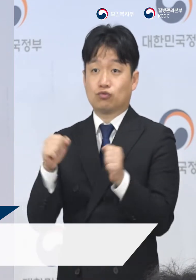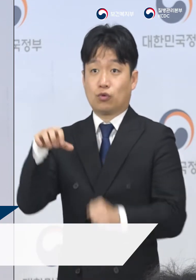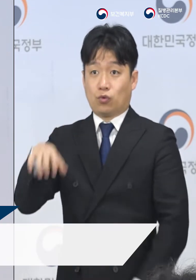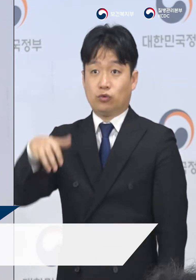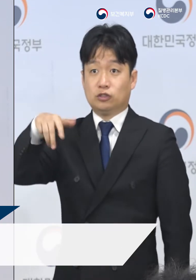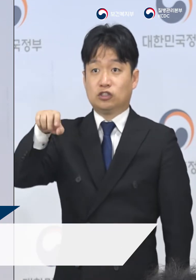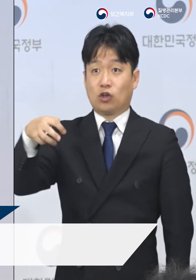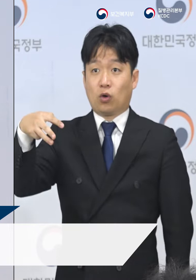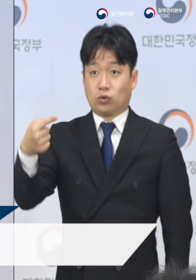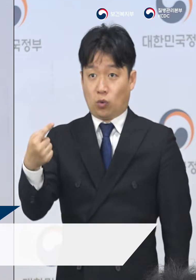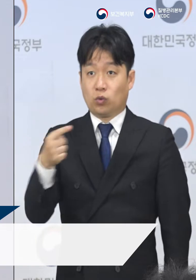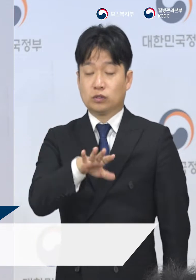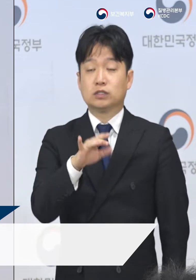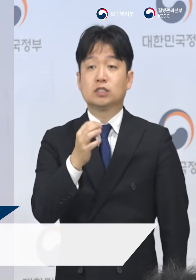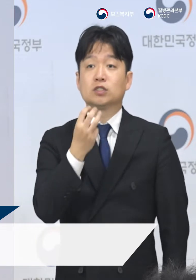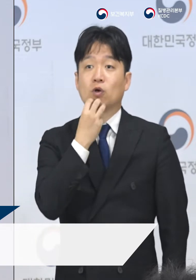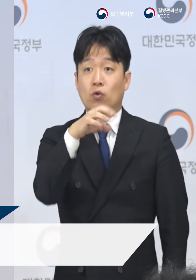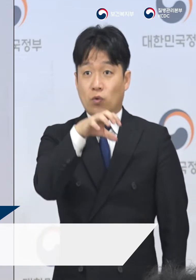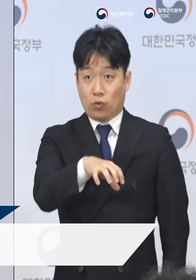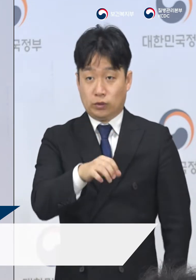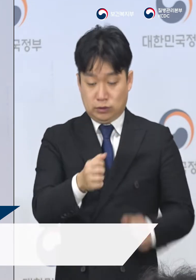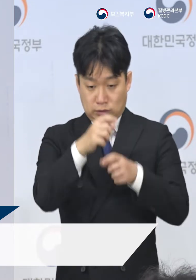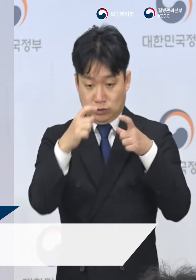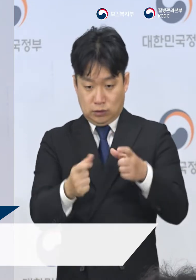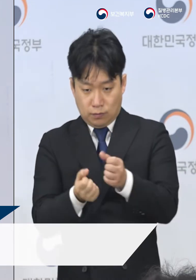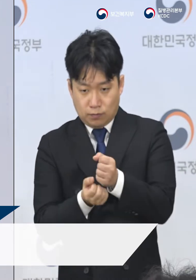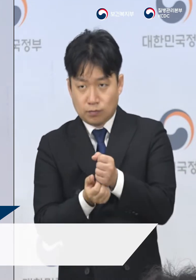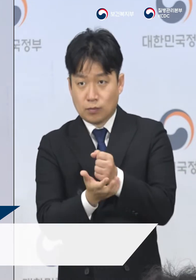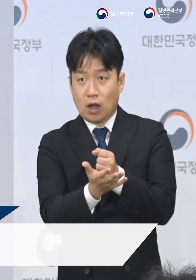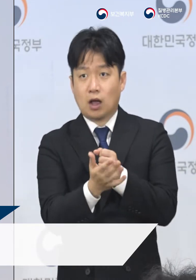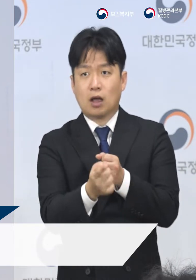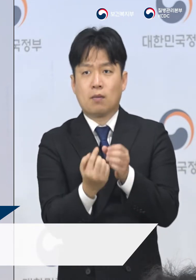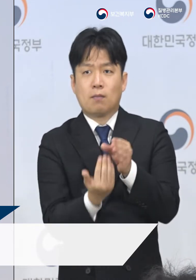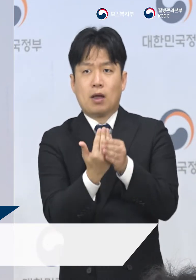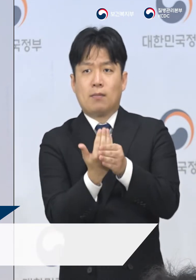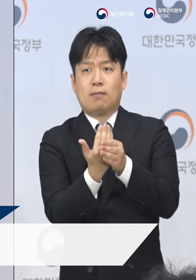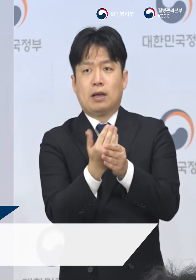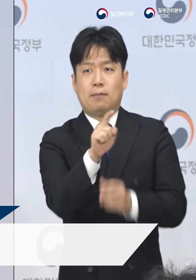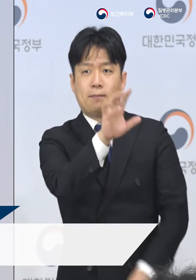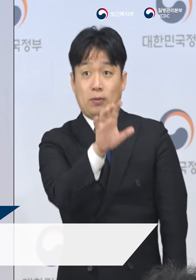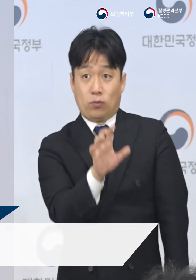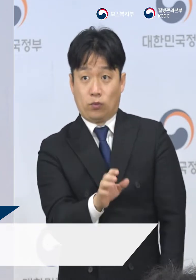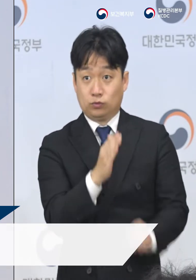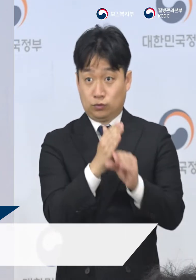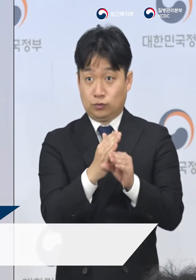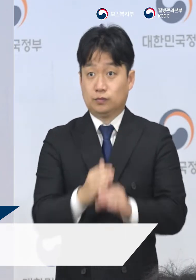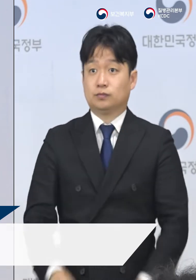경상북도, 청도, 서울 등에서 지역사회 환자 발생이 반복되고 있습니다.